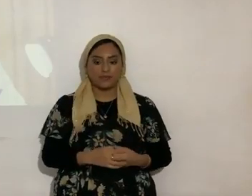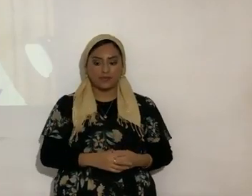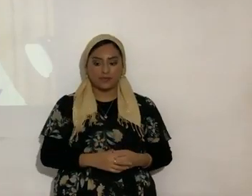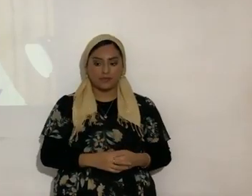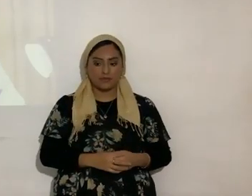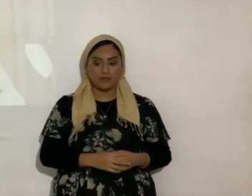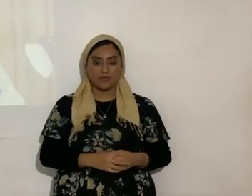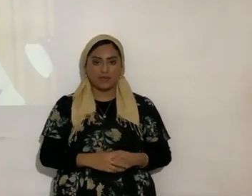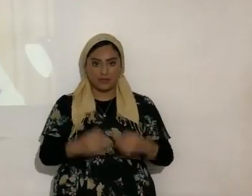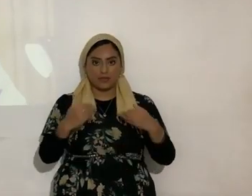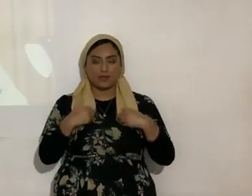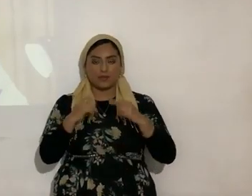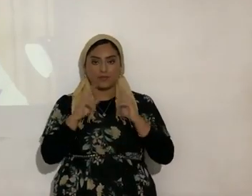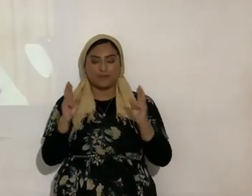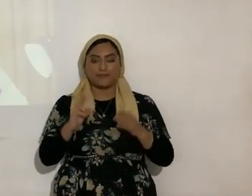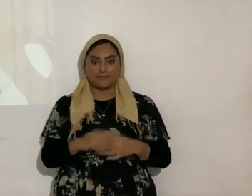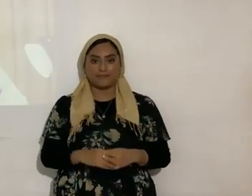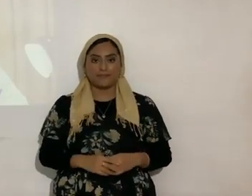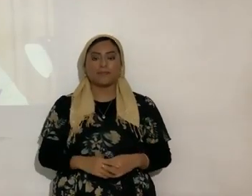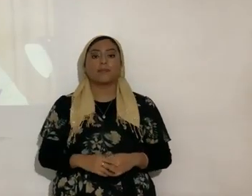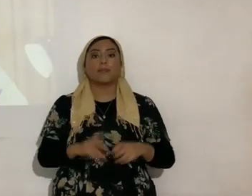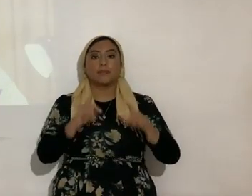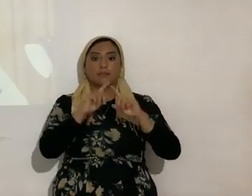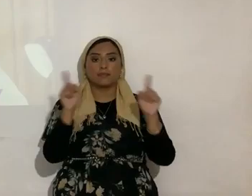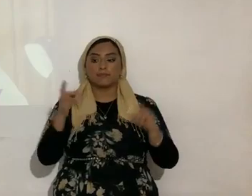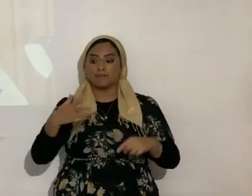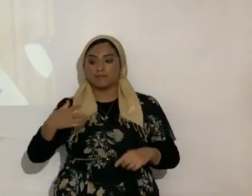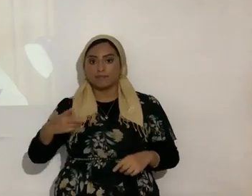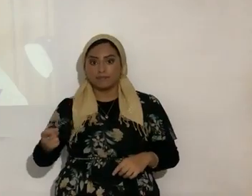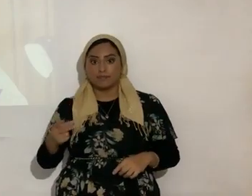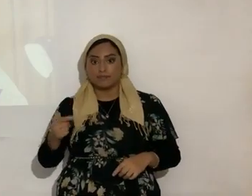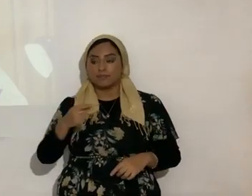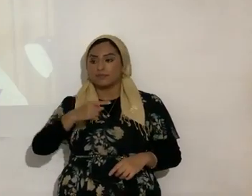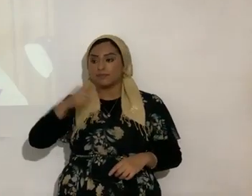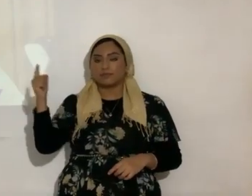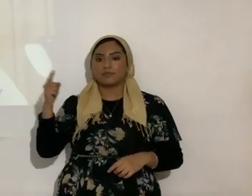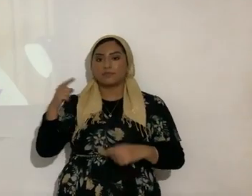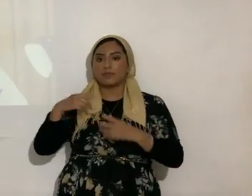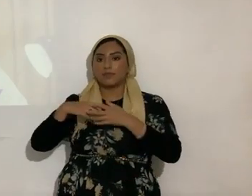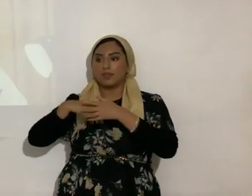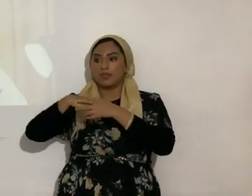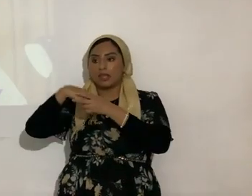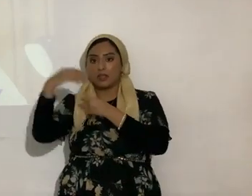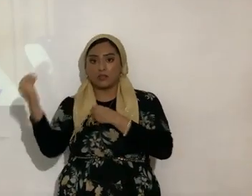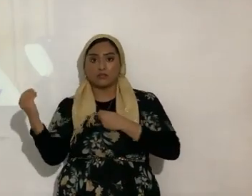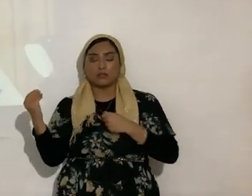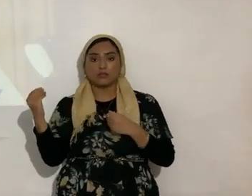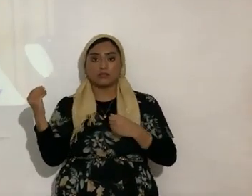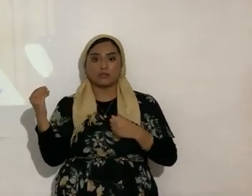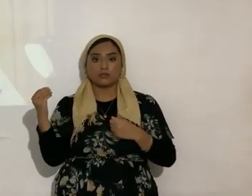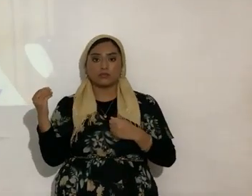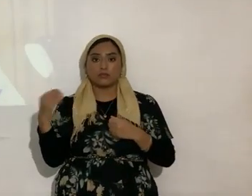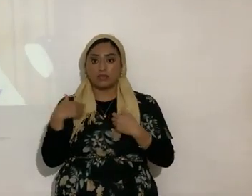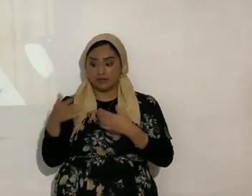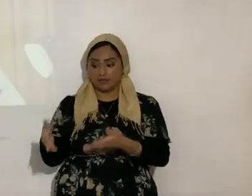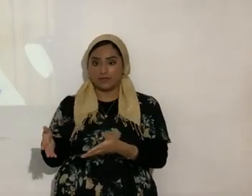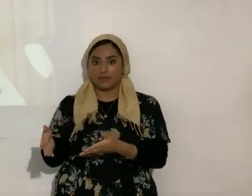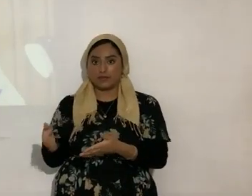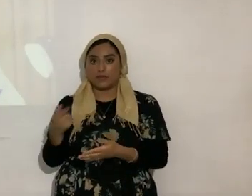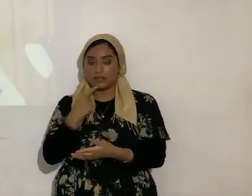ya lo tienen ahora sí pero más los perros estarán estarán fuera ahí lo tienen no